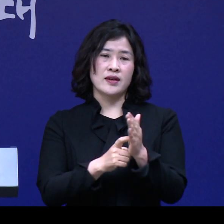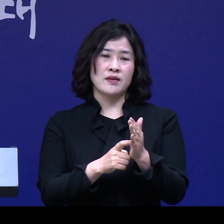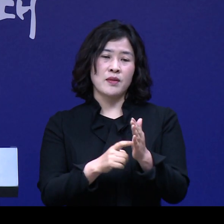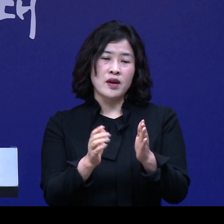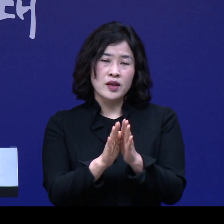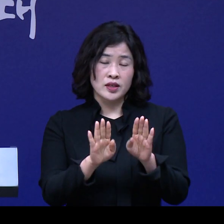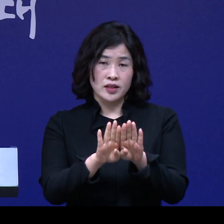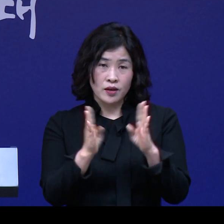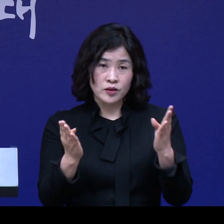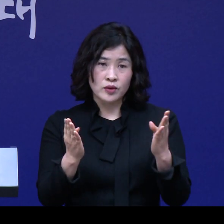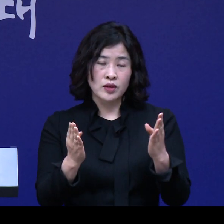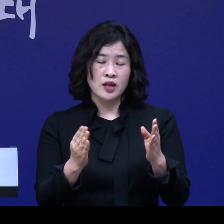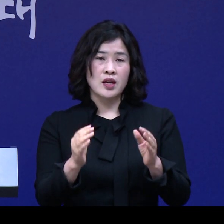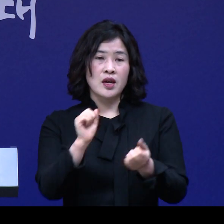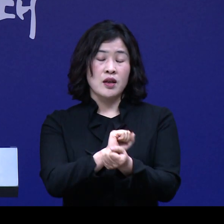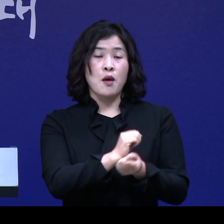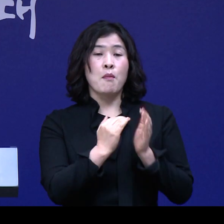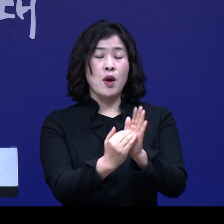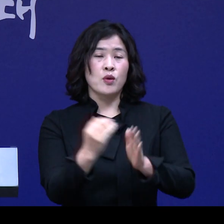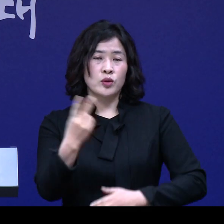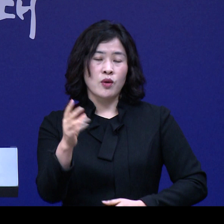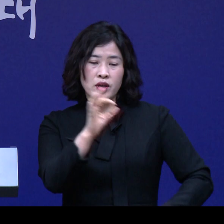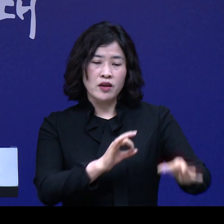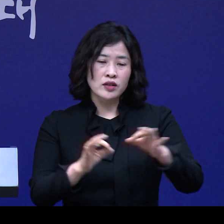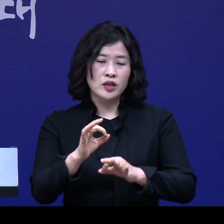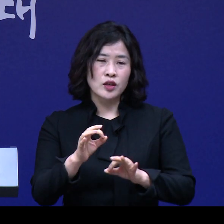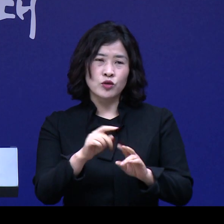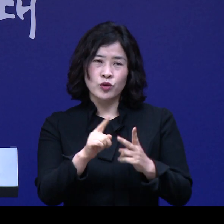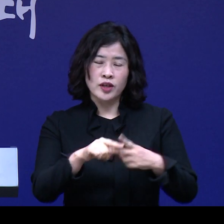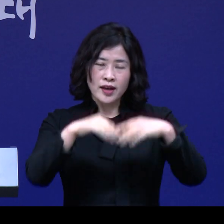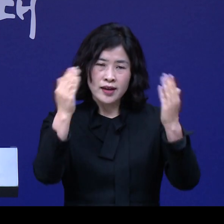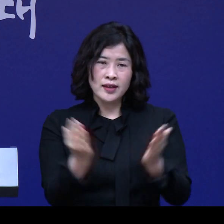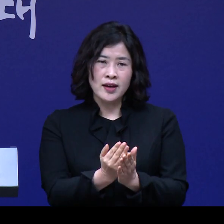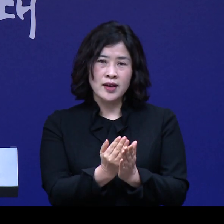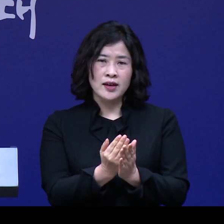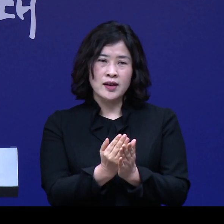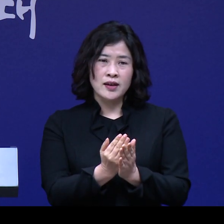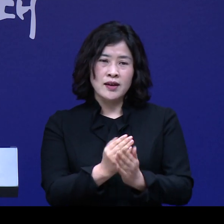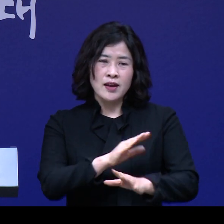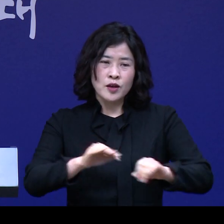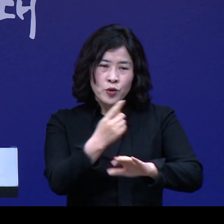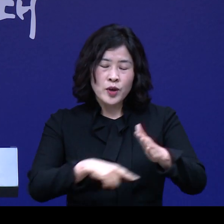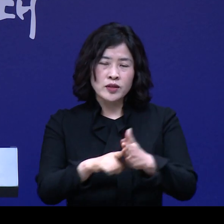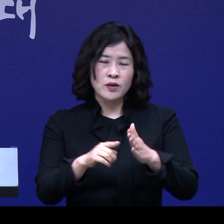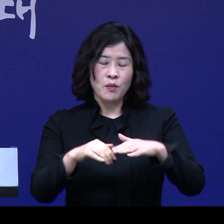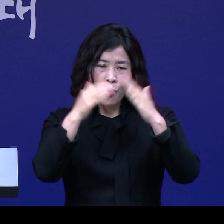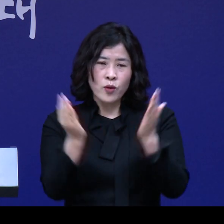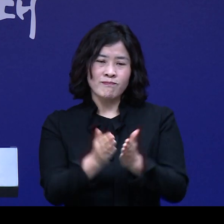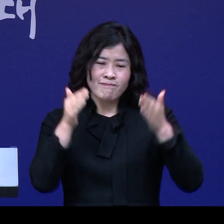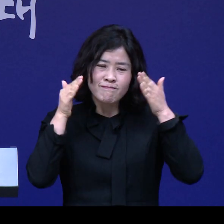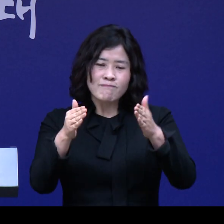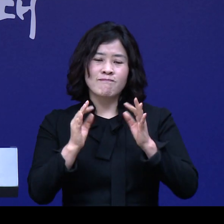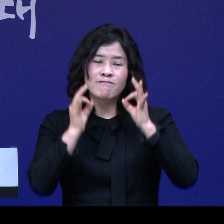가동하는 등 방역과 경제 양축을 총력 방어하는 데 모든 역량을